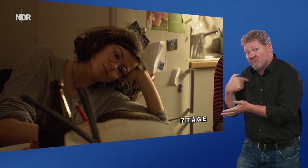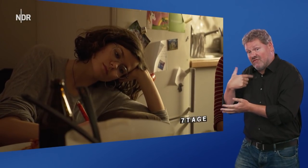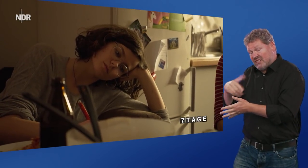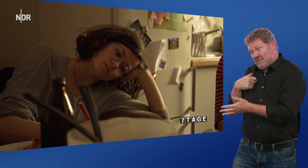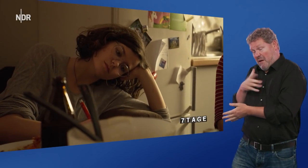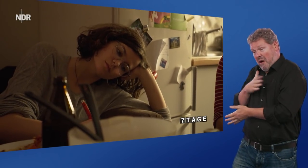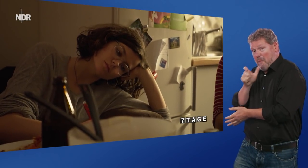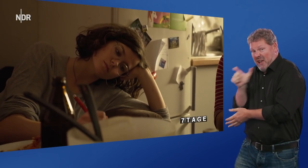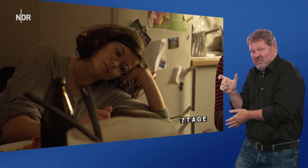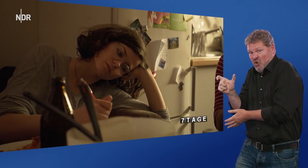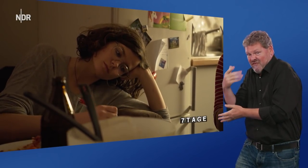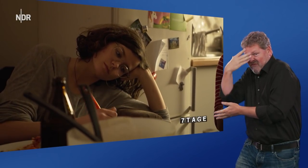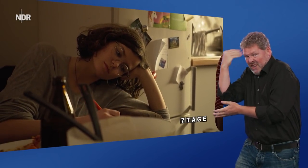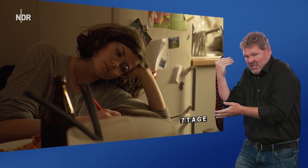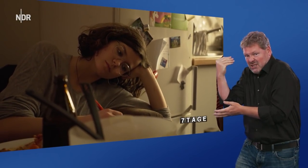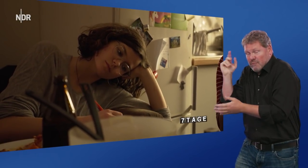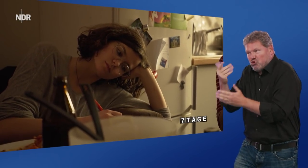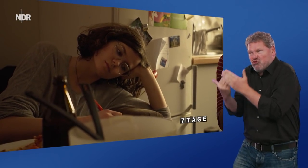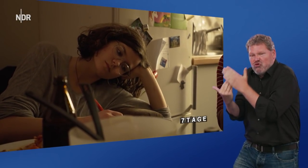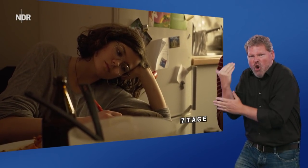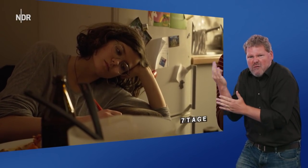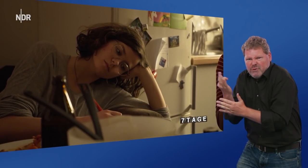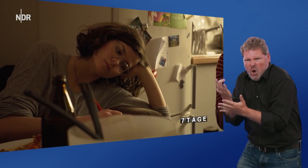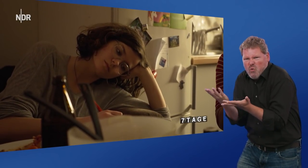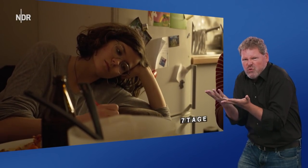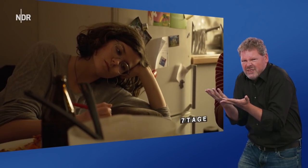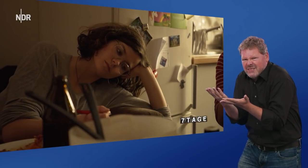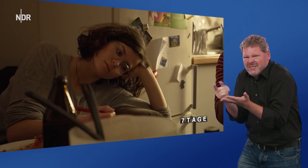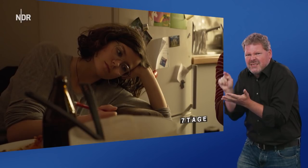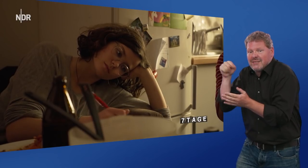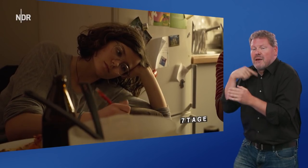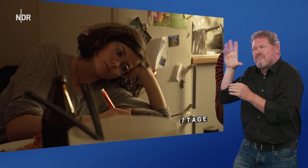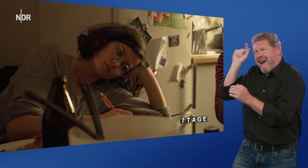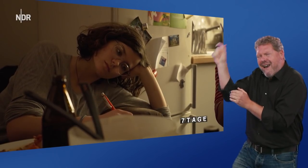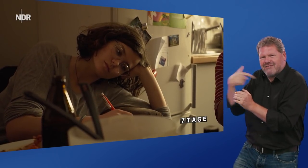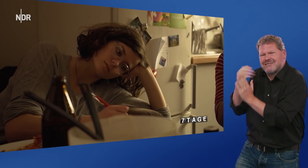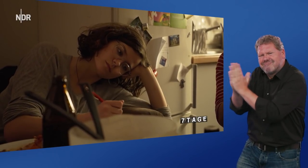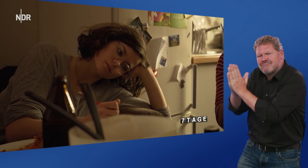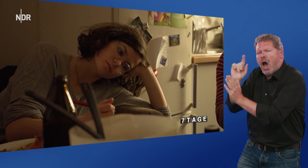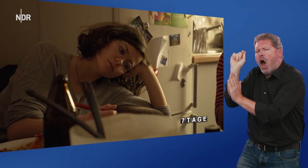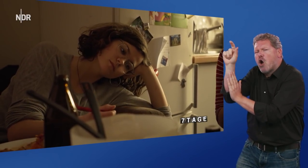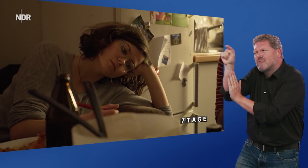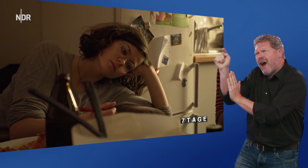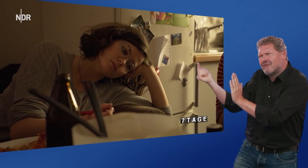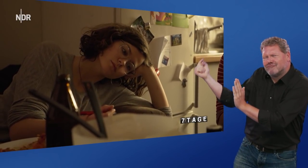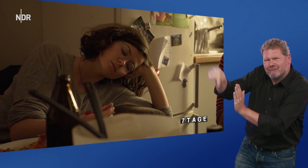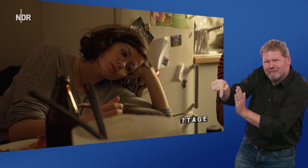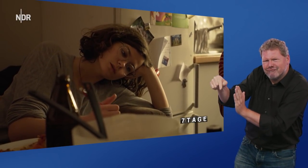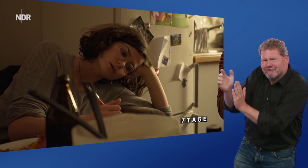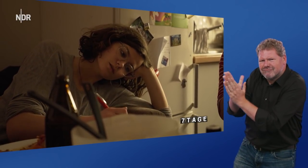Ich hatte mein Passwort vergessen. Das braucht man neuerdings, wenn man ein Buch reservieren will. Dann bat ich den Mann, mit mir zum Ausleihautomat zu kommen. Er sagte nur,